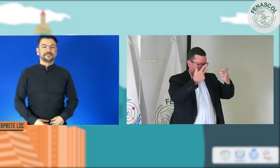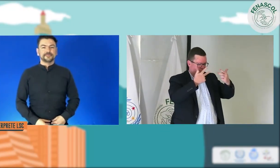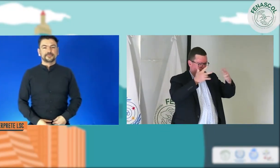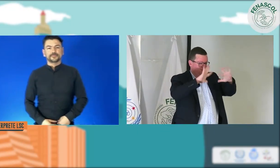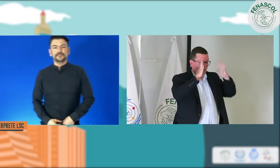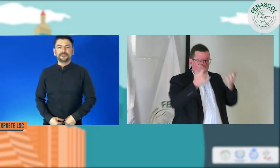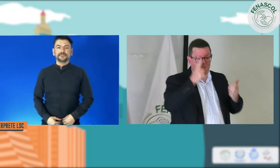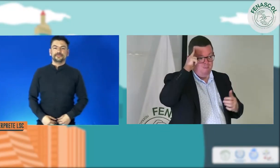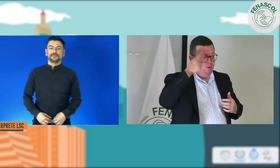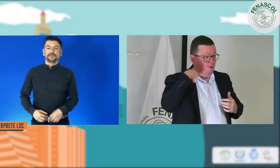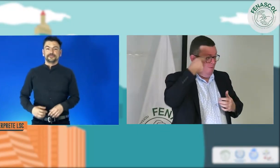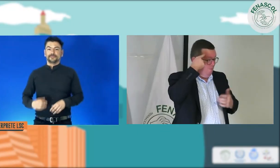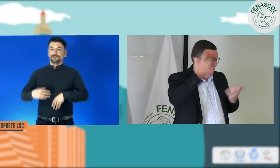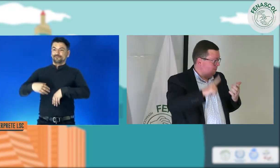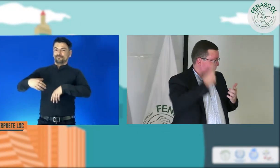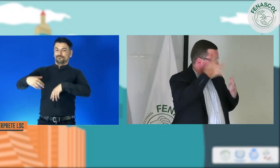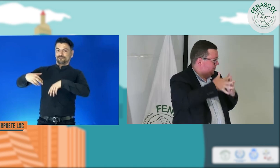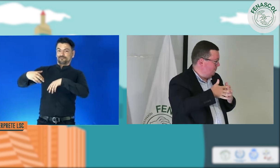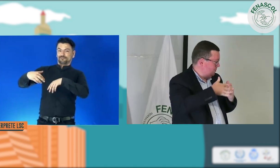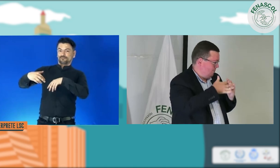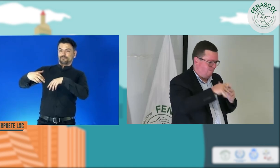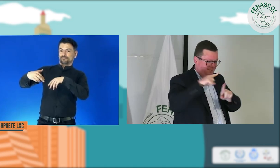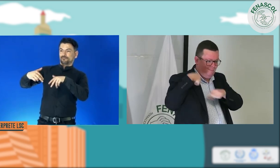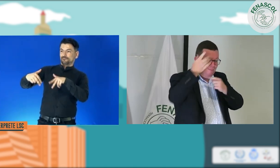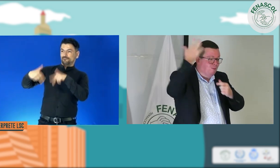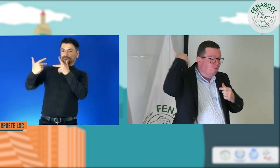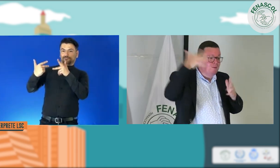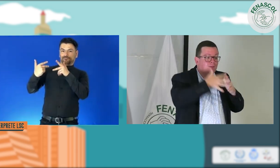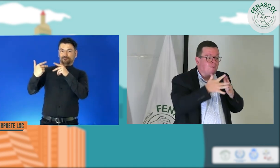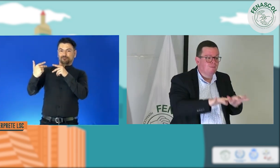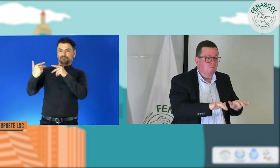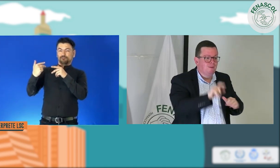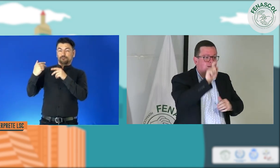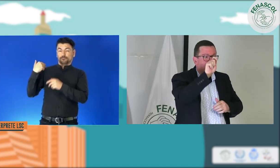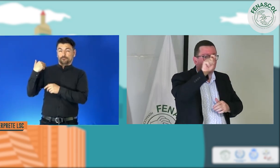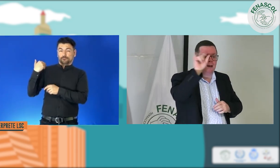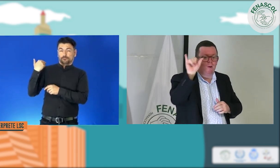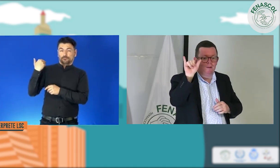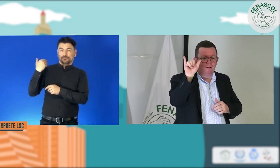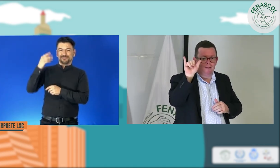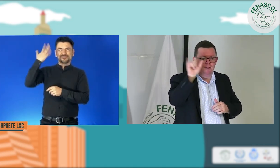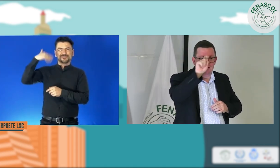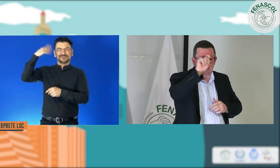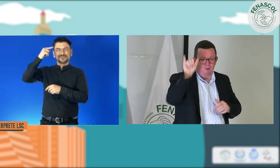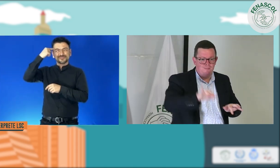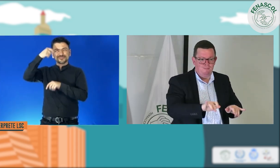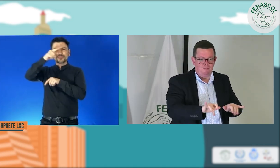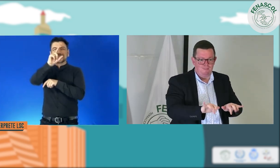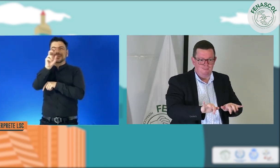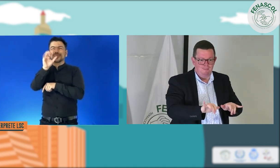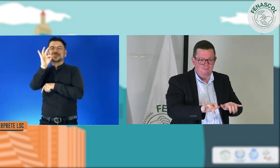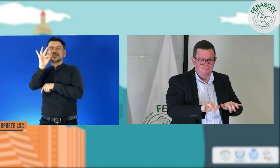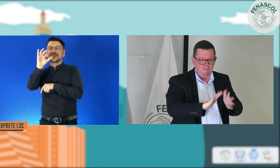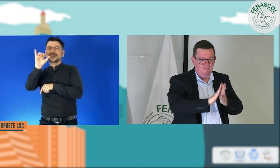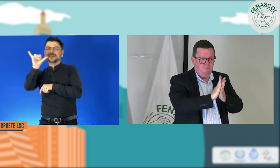Bien, pues el tema de las videollamadas. Igual surgió en los Estados Unidos con el TTY.